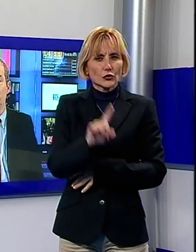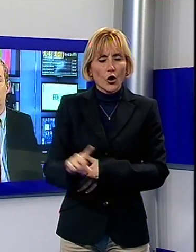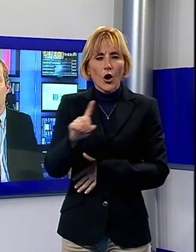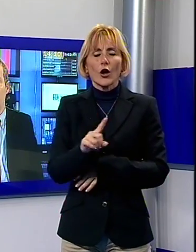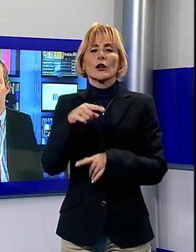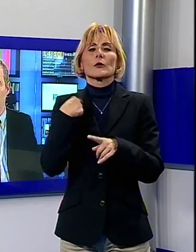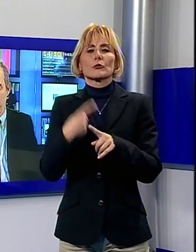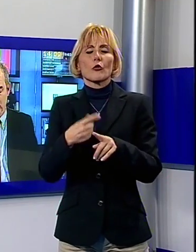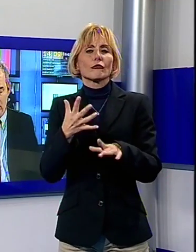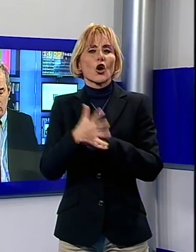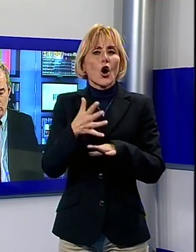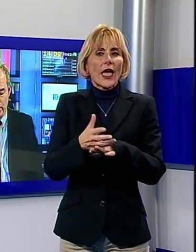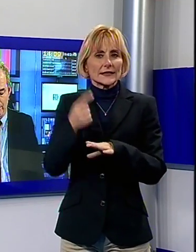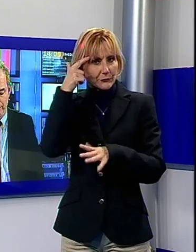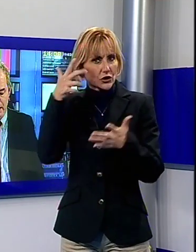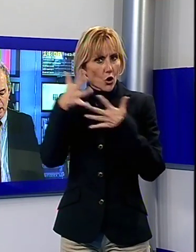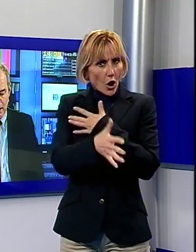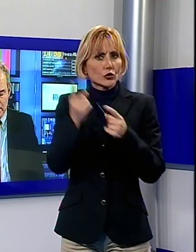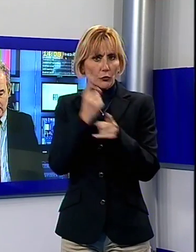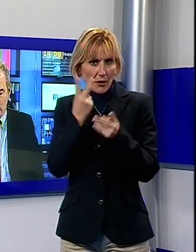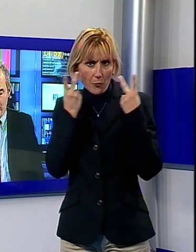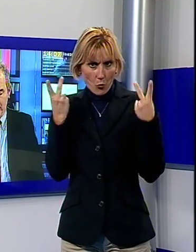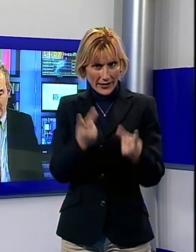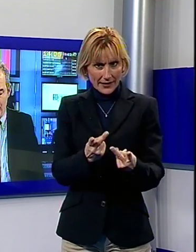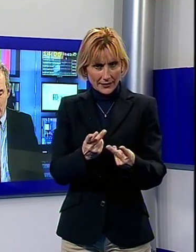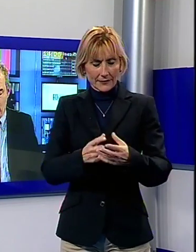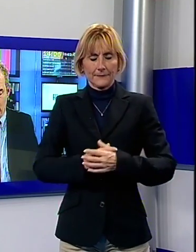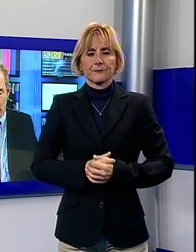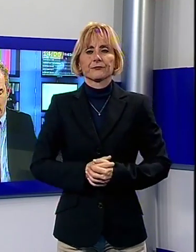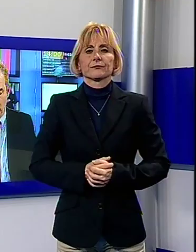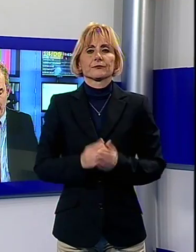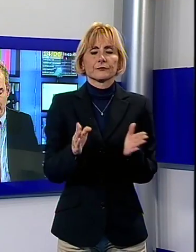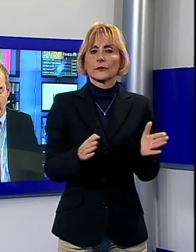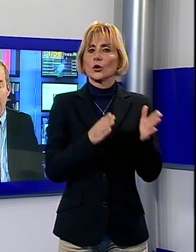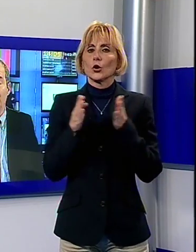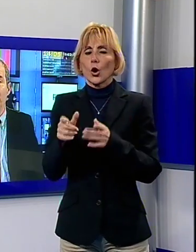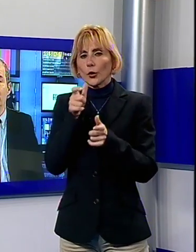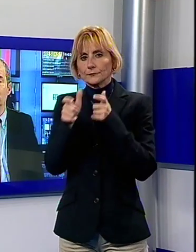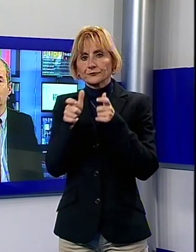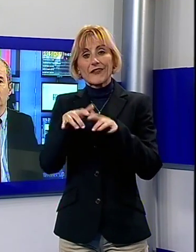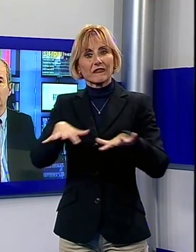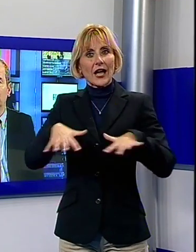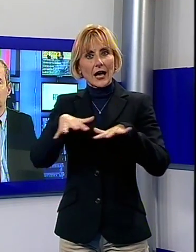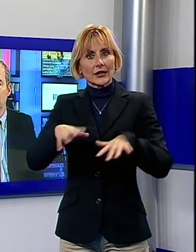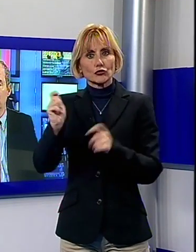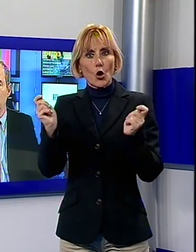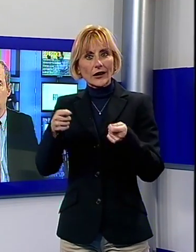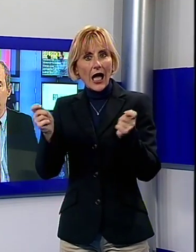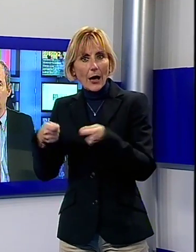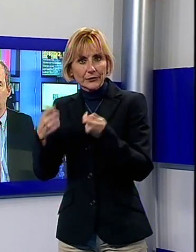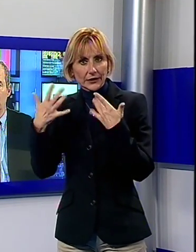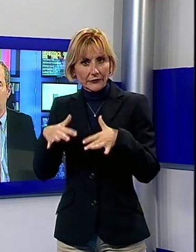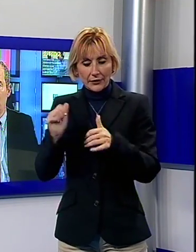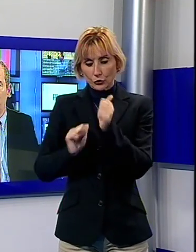fisica ma più psicologica. Adesso parliamo delle rapine che sono state messe a segno